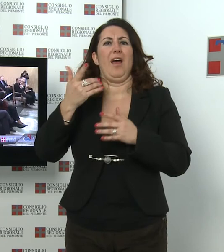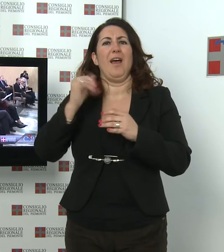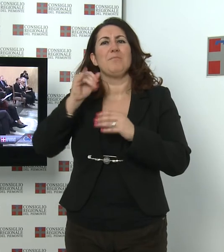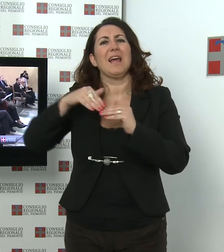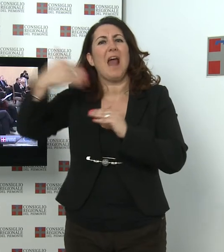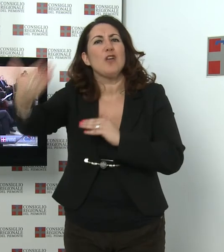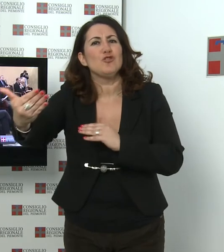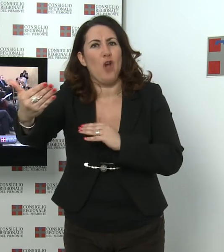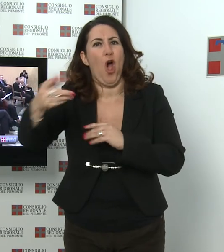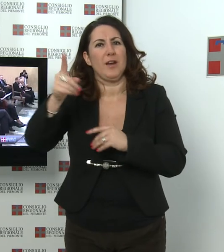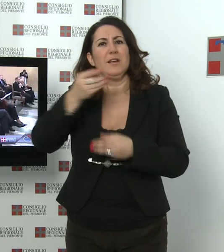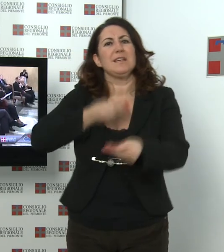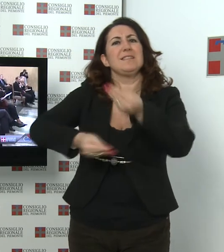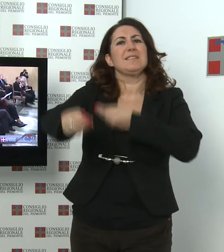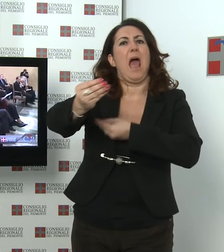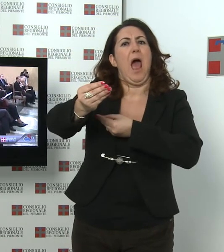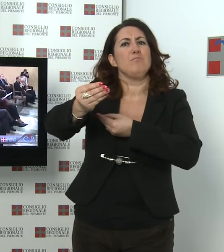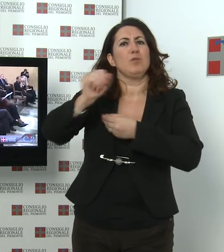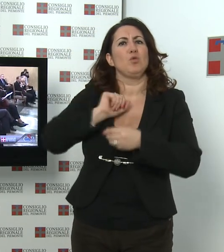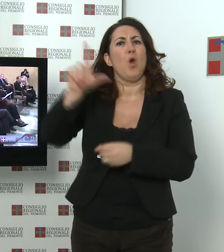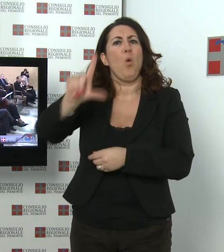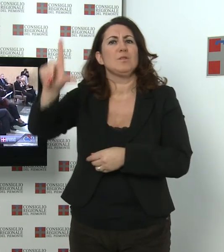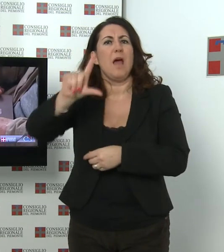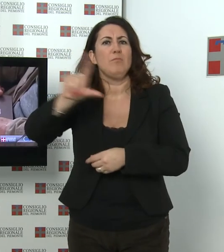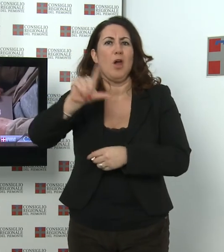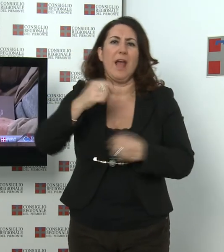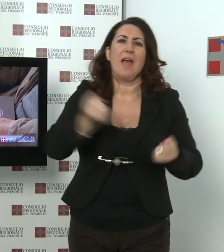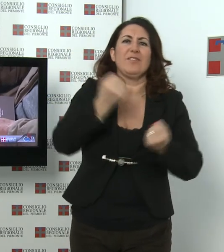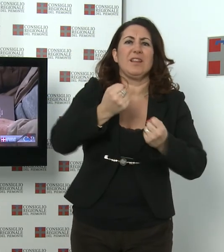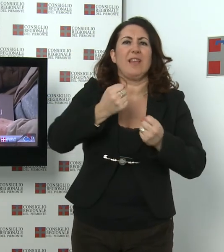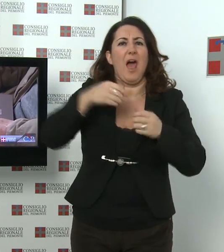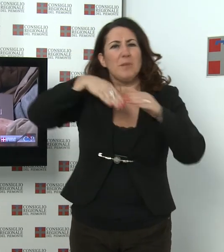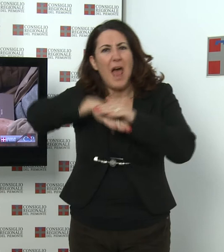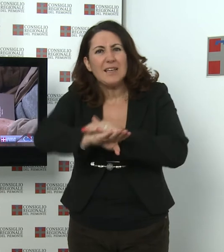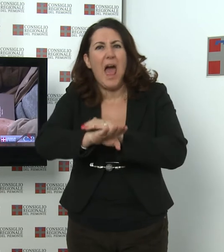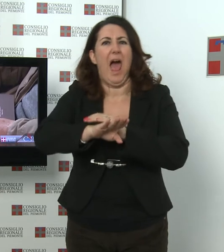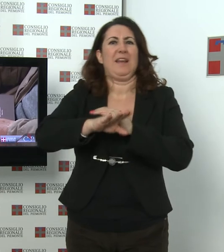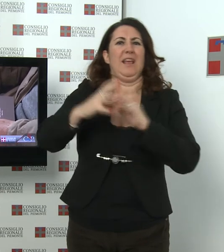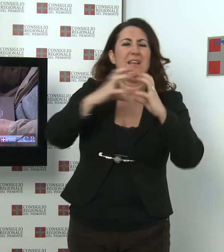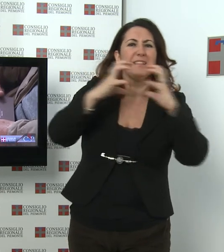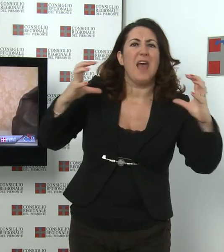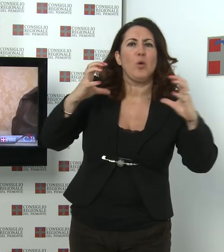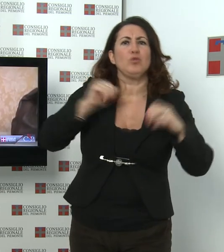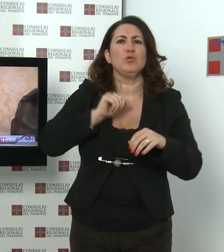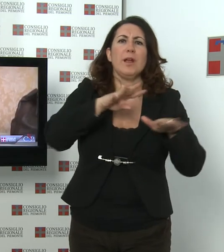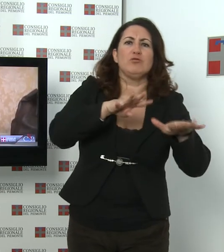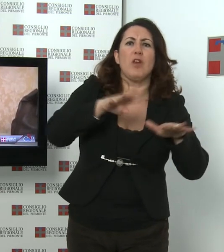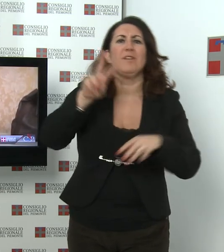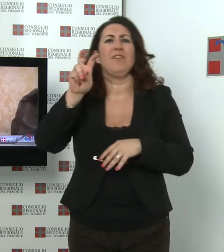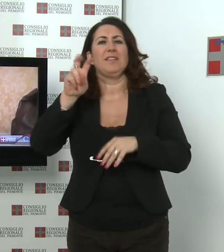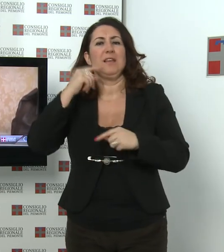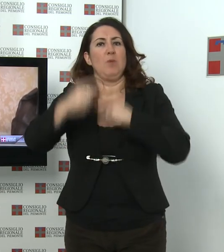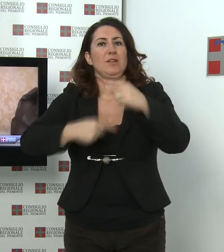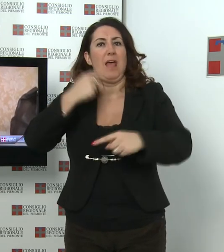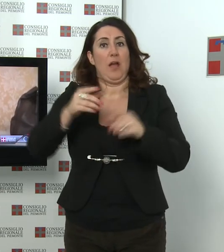-lussemburghesi nelle attività minerari e siderurgiche in Piemonte e Val d'Aosta tra XIX e XX secolo. E il titolo del